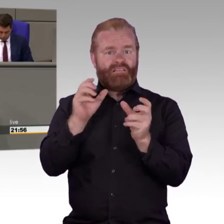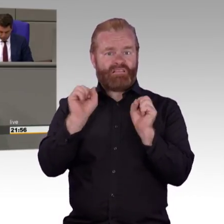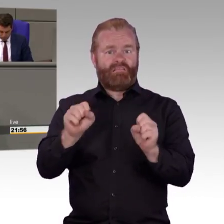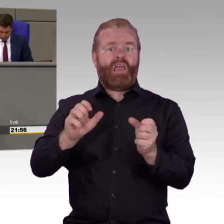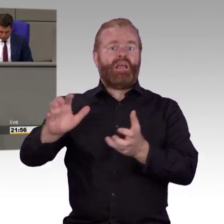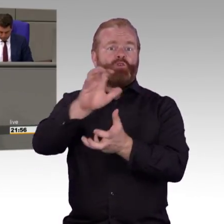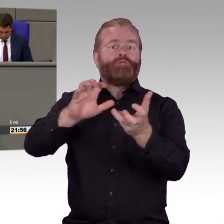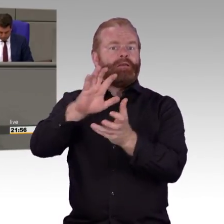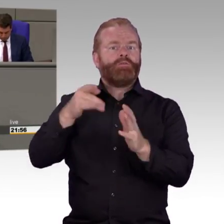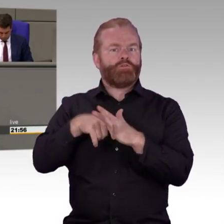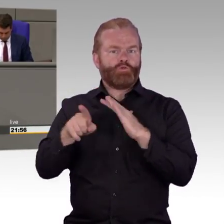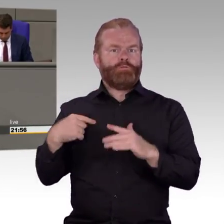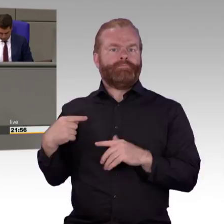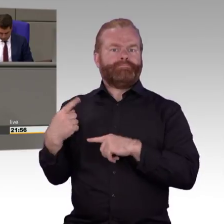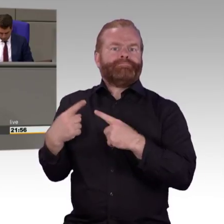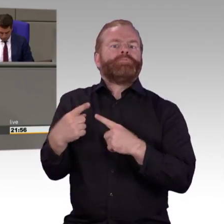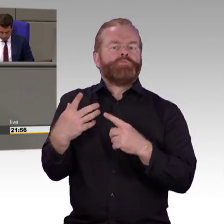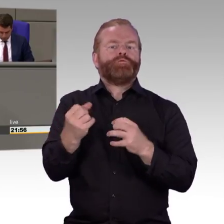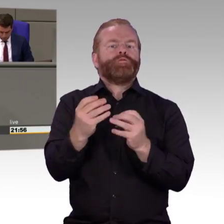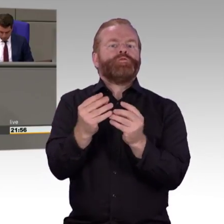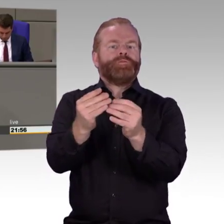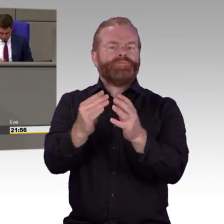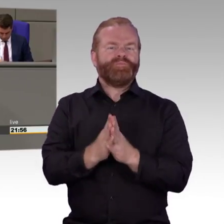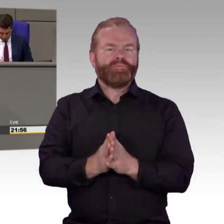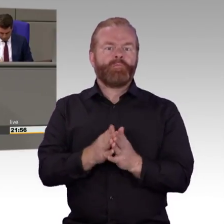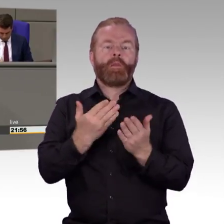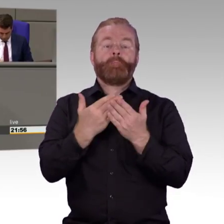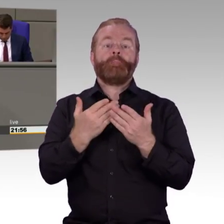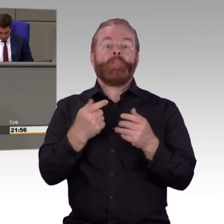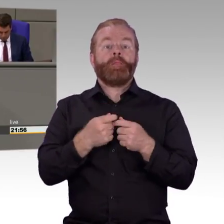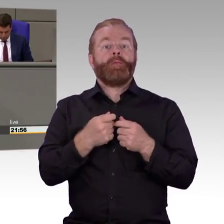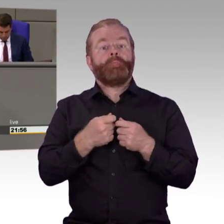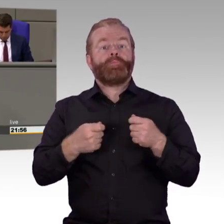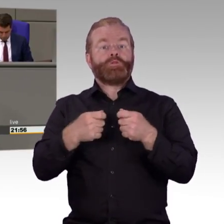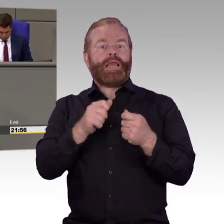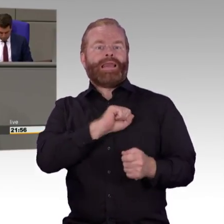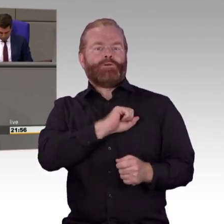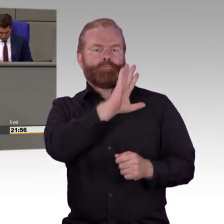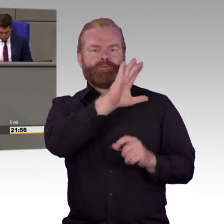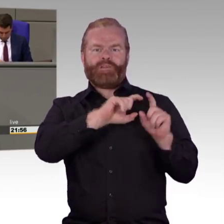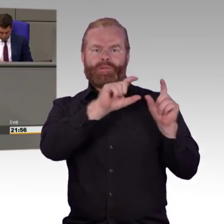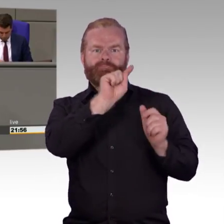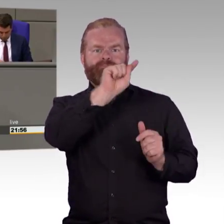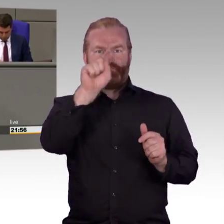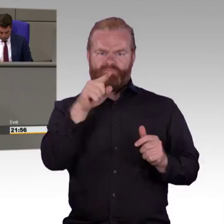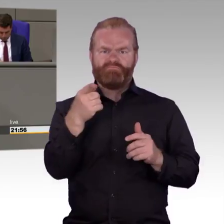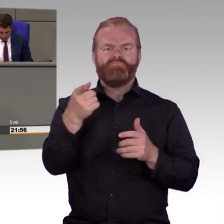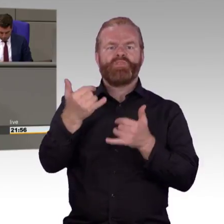für Befreiungstatbestände, die barrierefreien Informationen, die nicht zur Verfügung stehen, auf anderen Wege zur Verfügung stellen. Auch